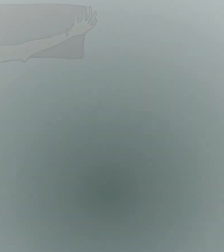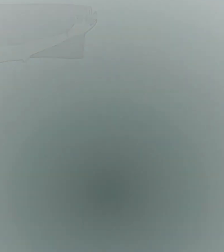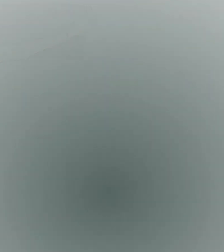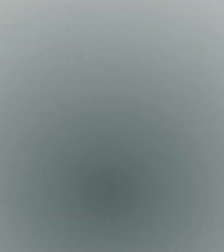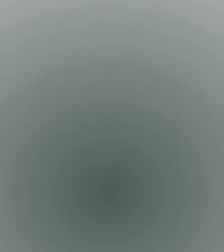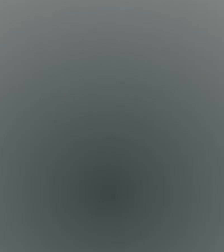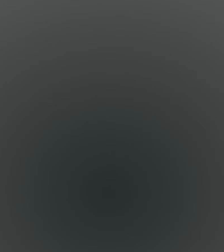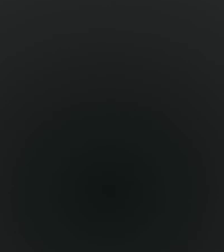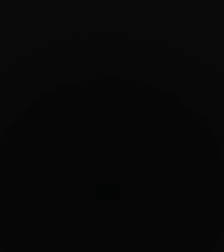Merci. Merci. Merci. Merci.